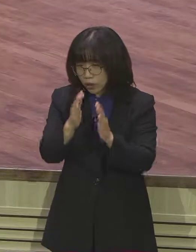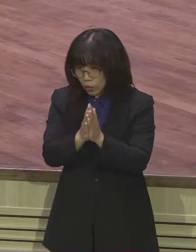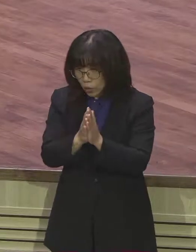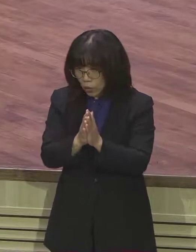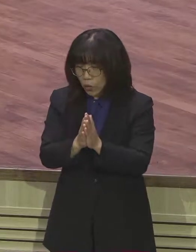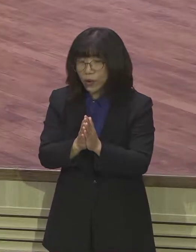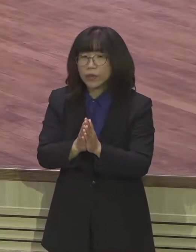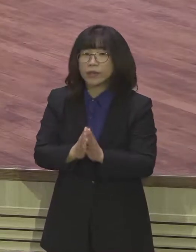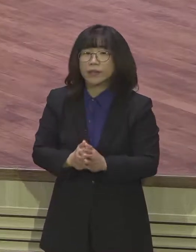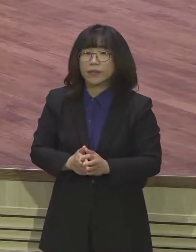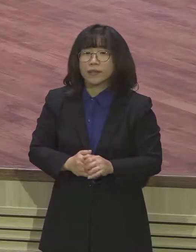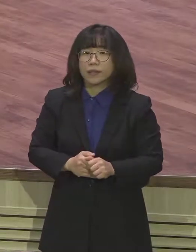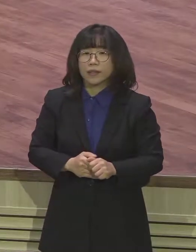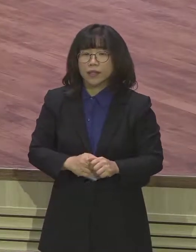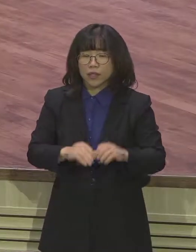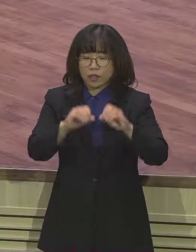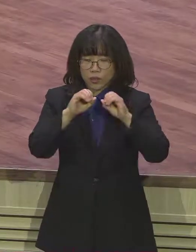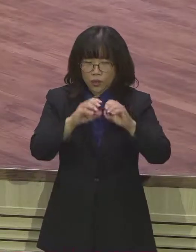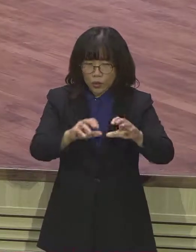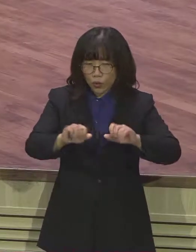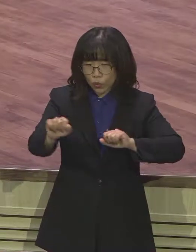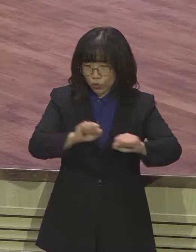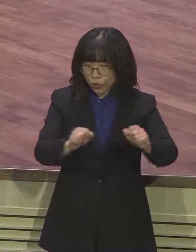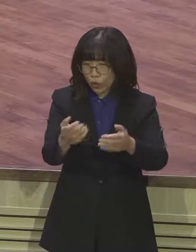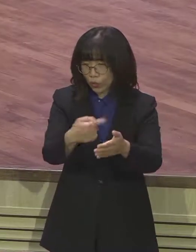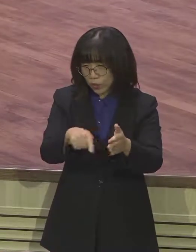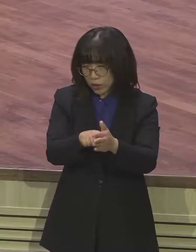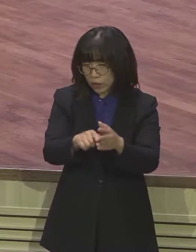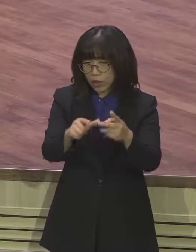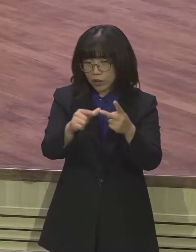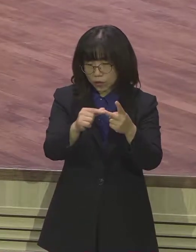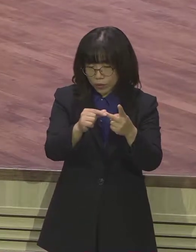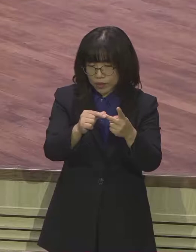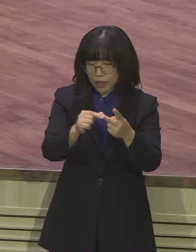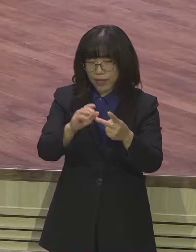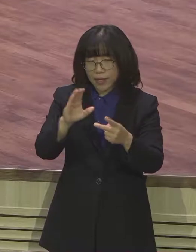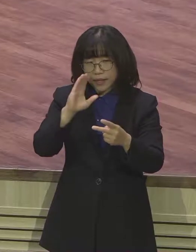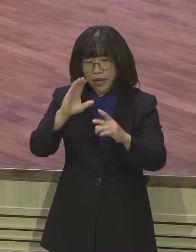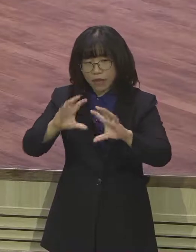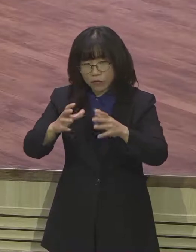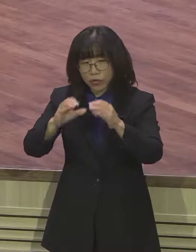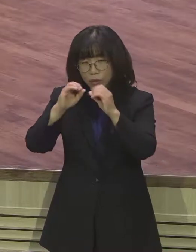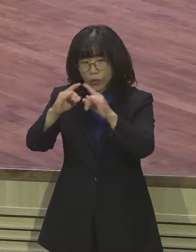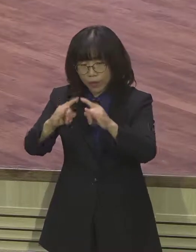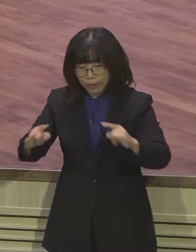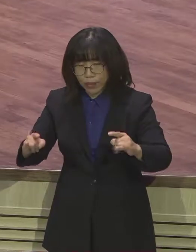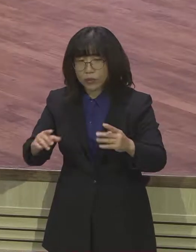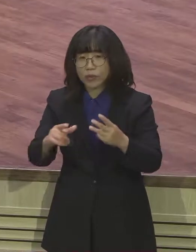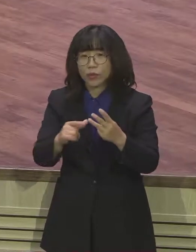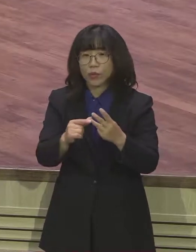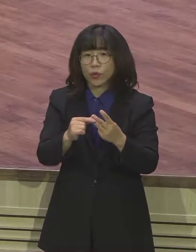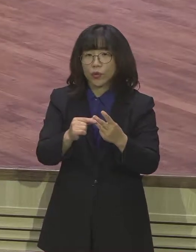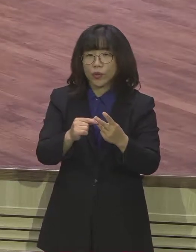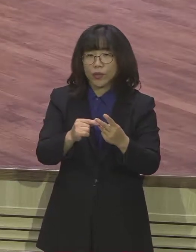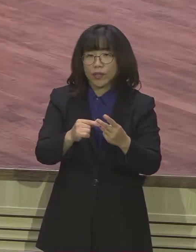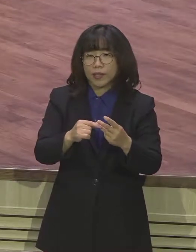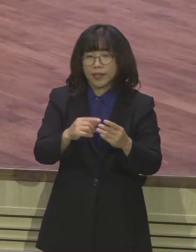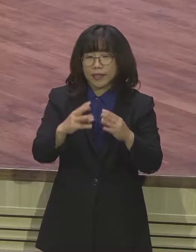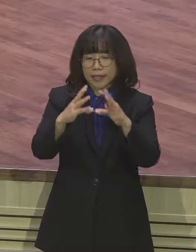여러분들께서 하반기 전도 운동을 위해서 기도해 주실 때 우리 다민족 예배부 6개 부서들이 있습니다 일본어, 러시아어, 영어,